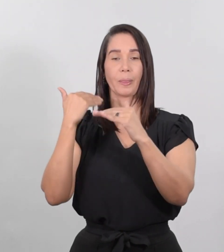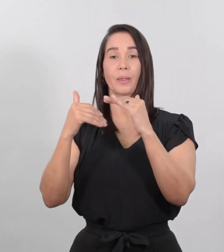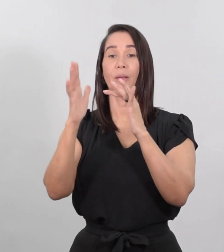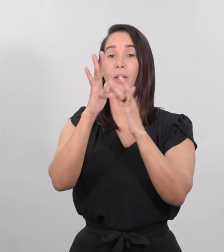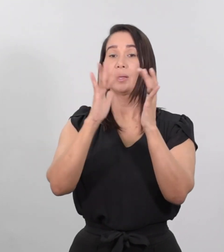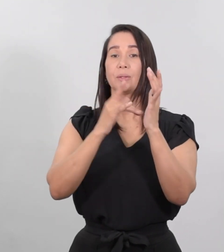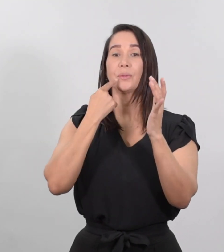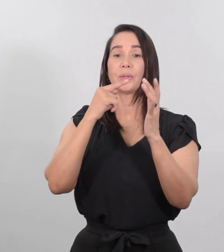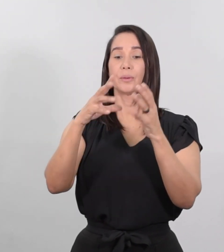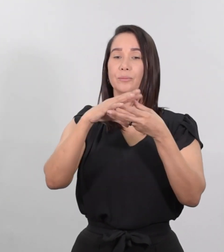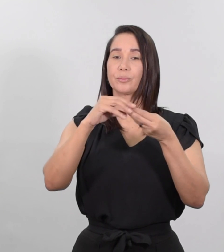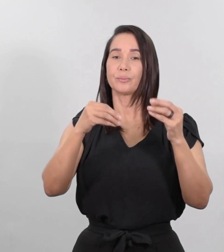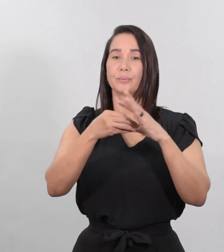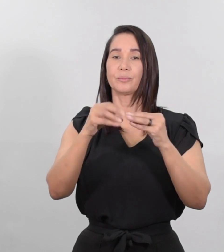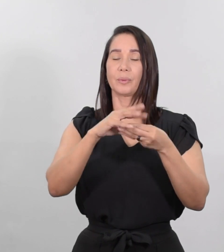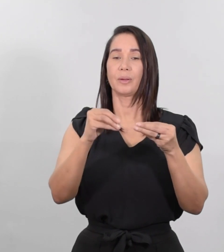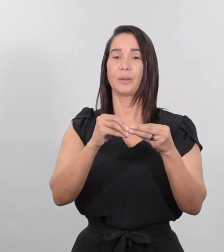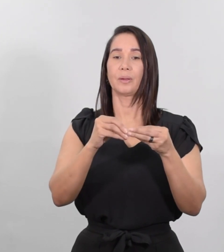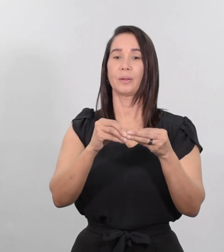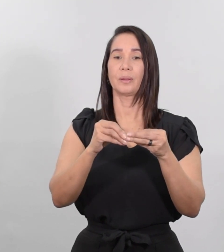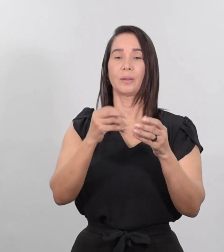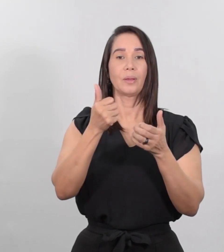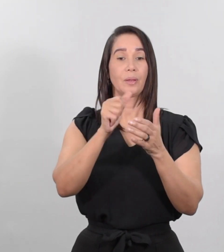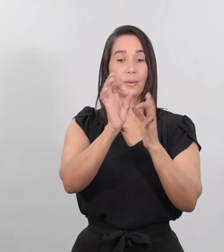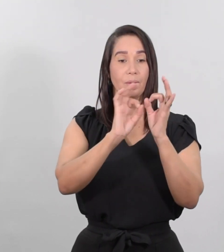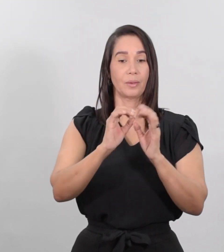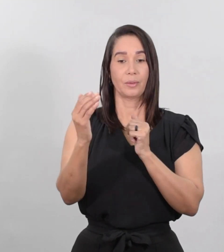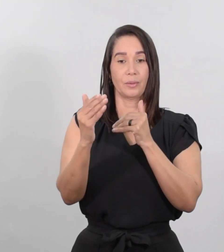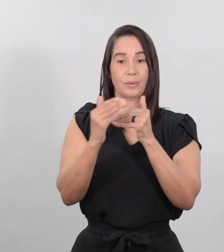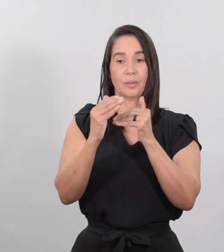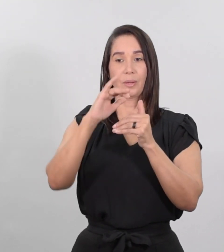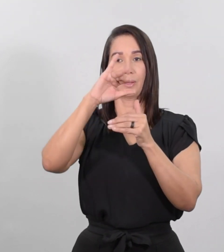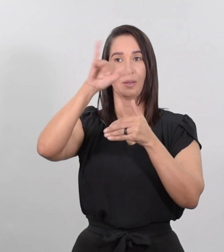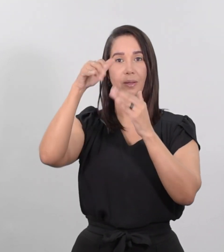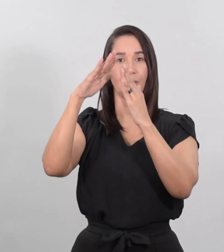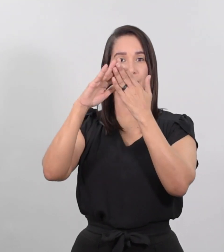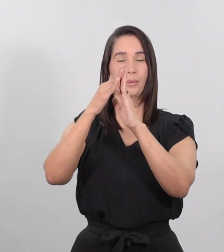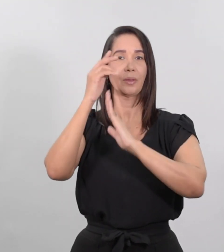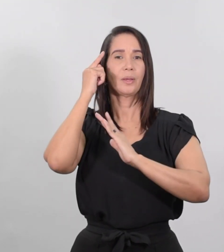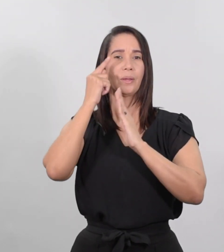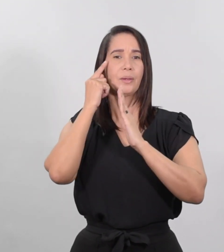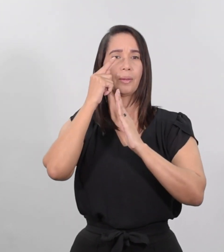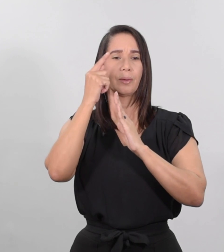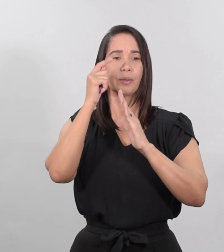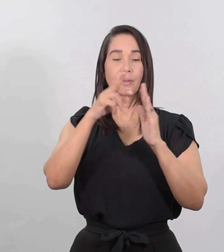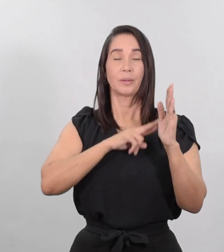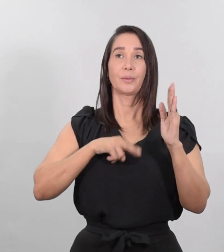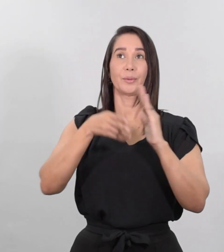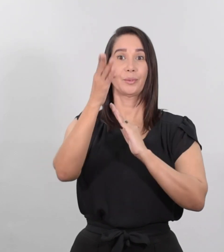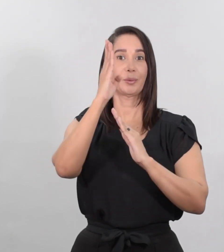Jesús una parábola. El motivo era que estaban cerca de Jerusalén y se pensaban que el reino de Dios iba a